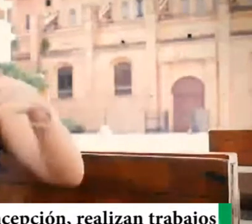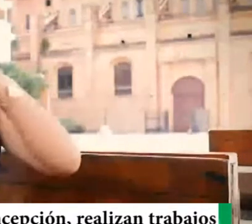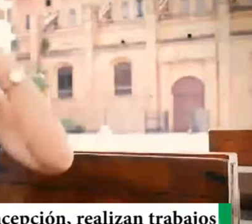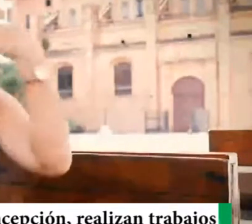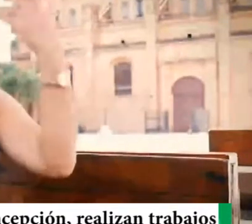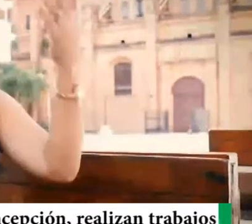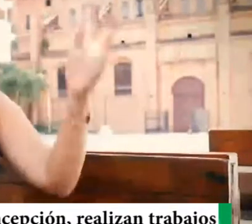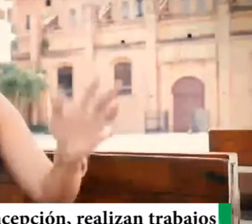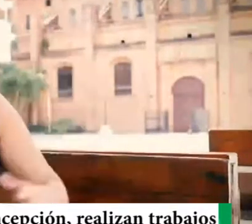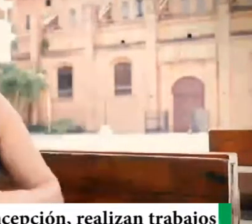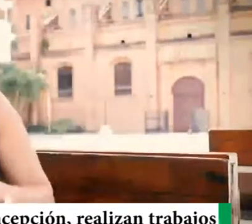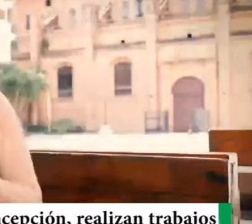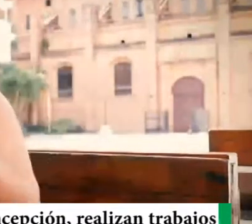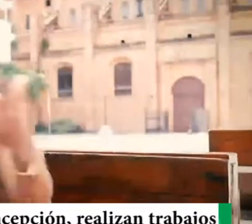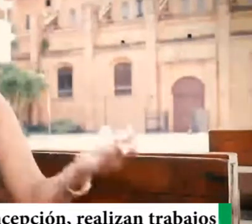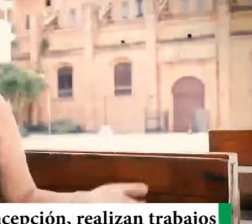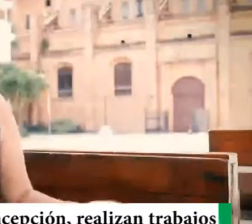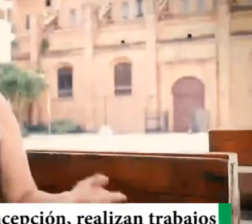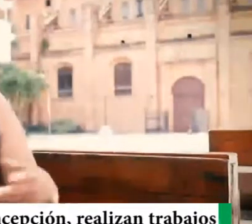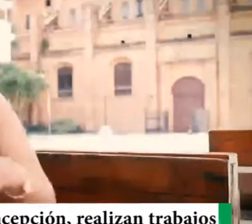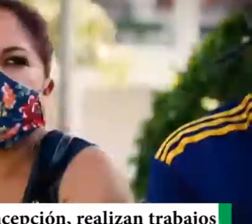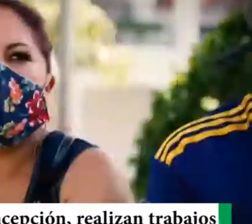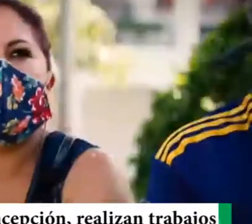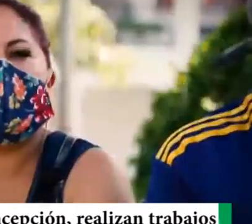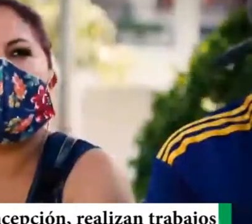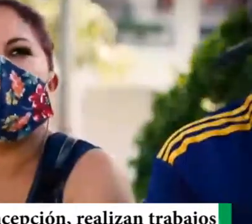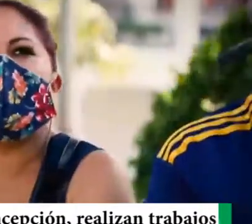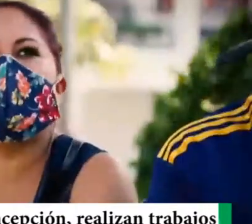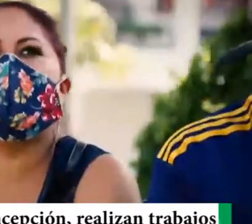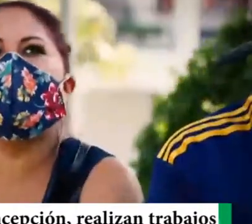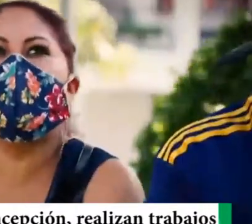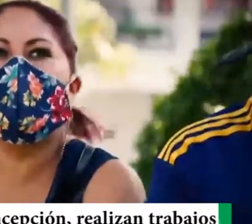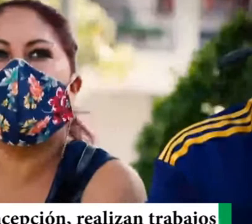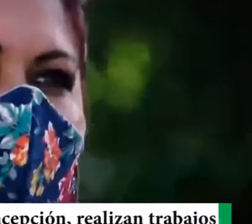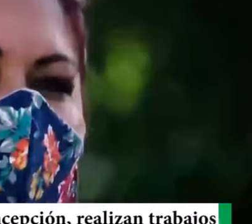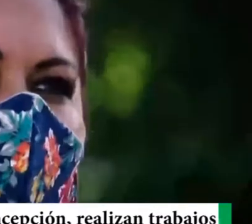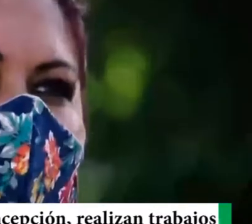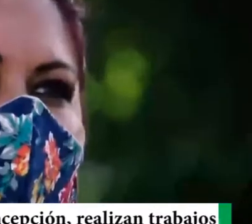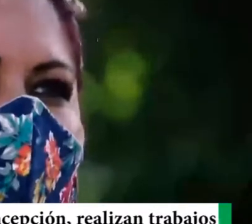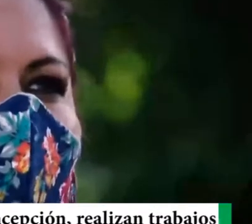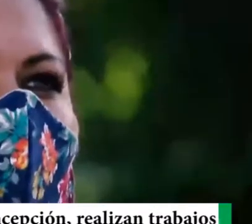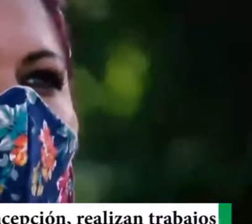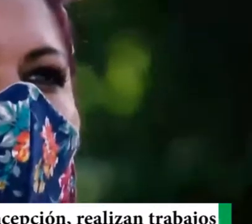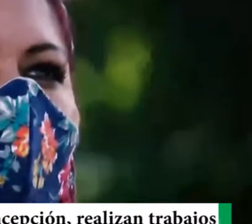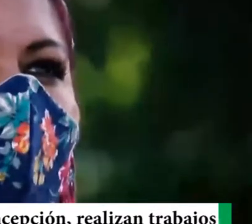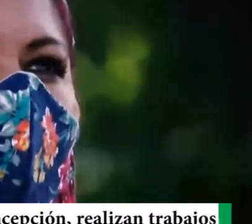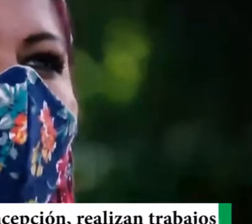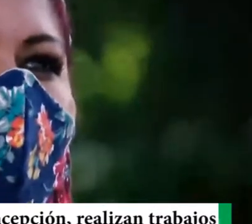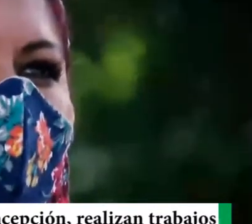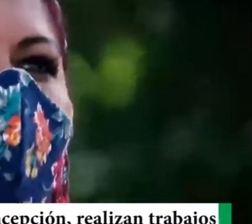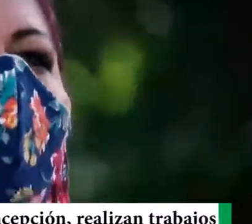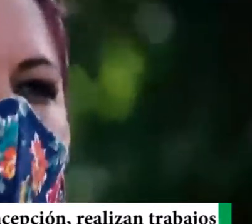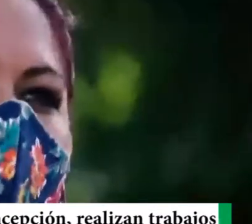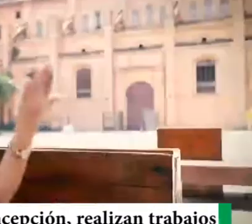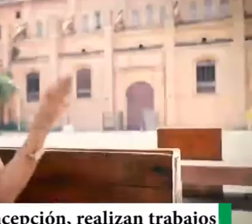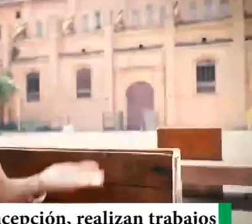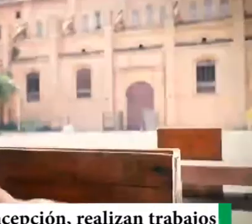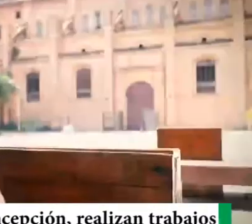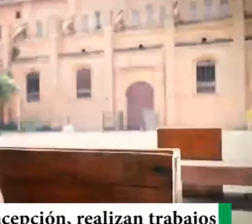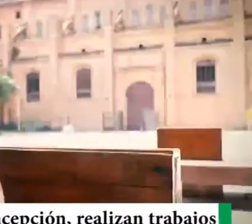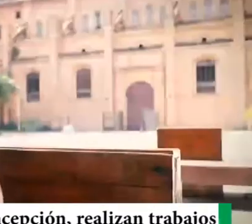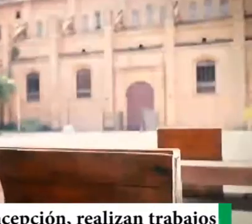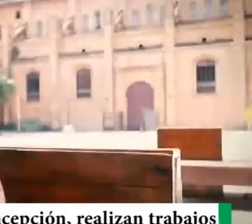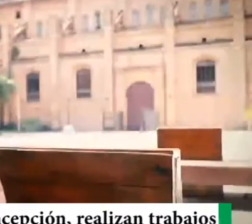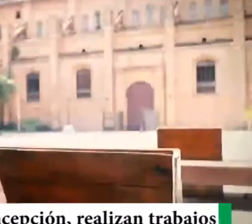y empezamos a buscar dónde, dónde llevarlo, para poder salvarlo. A los días que lo pusimos a él, en el